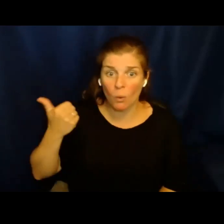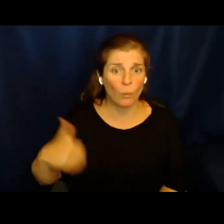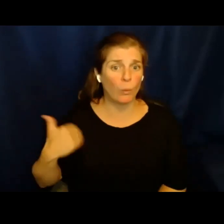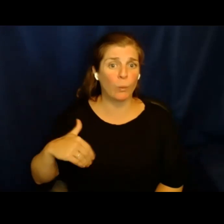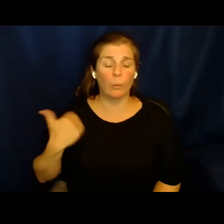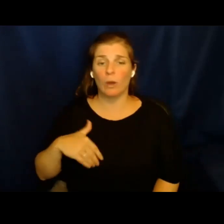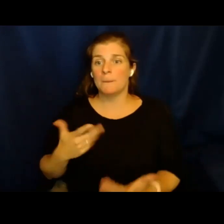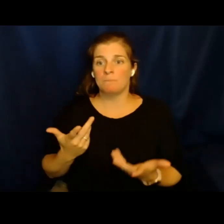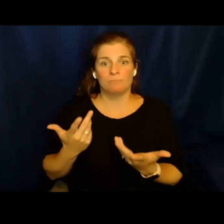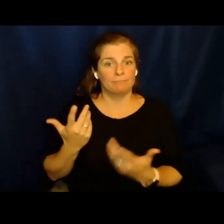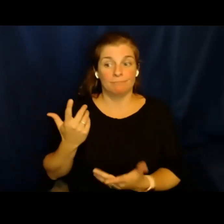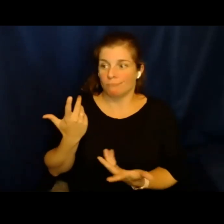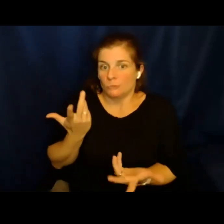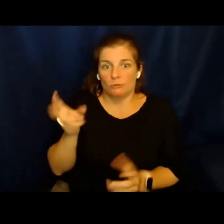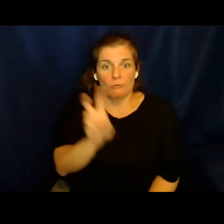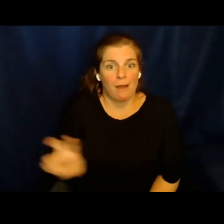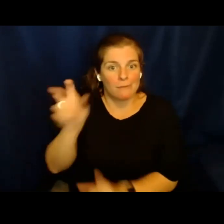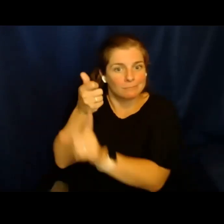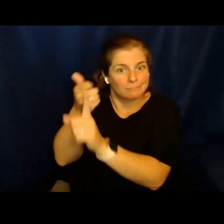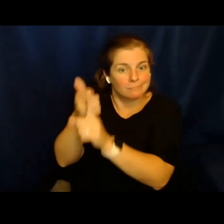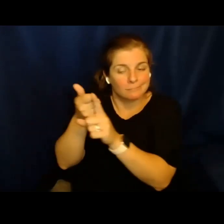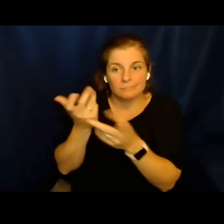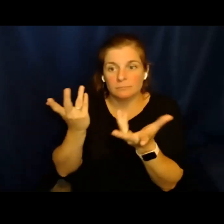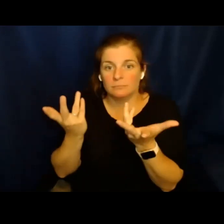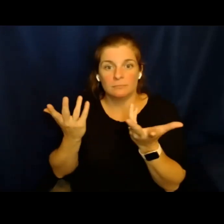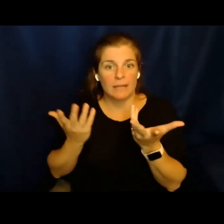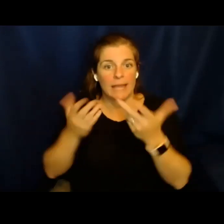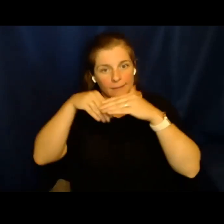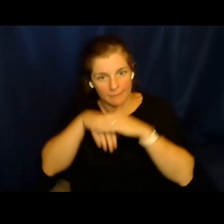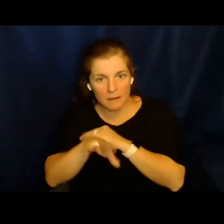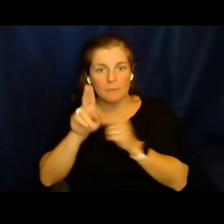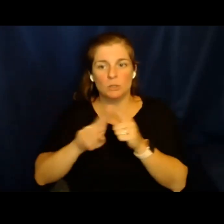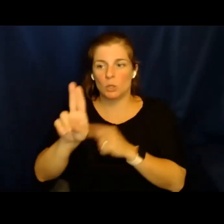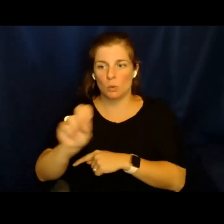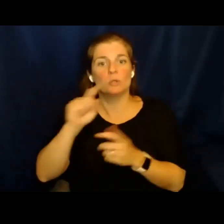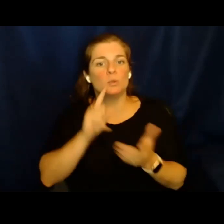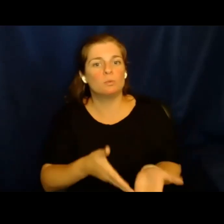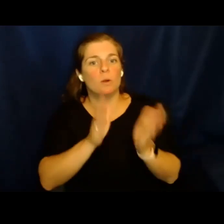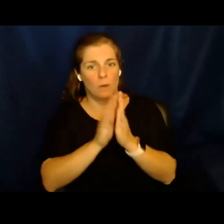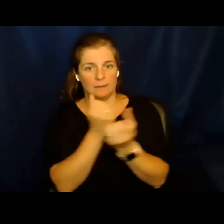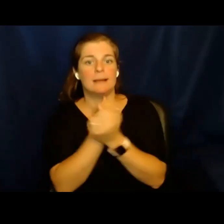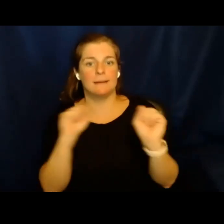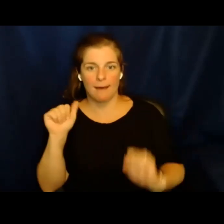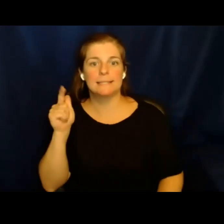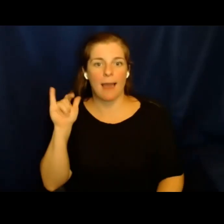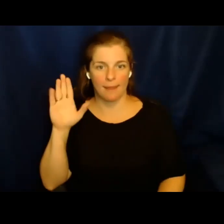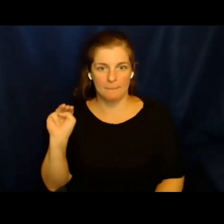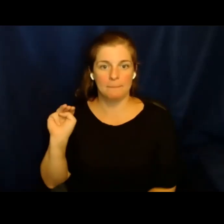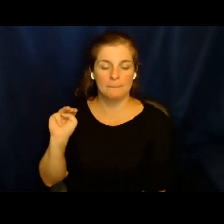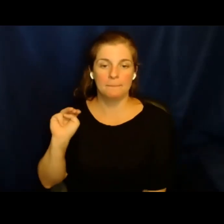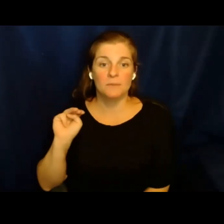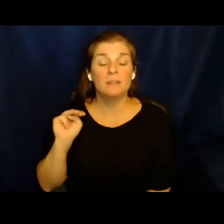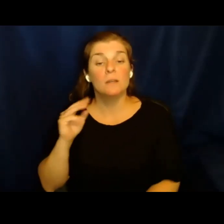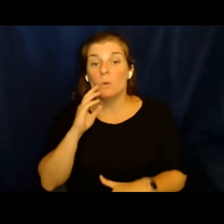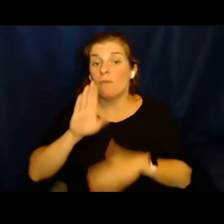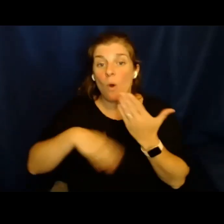de una edad mucho menor que viajan solos y cruzan a los Estados Unidos para pedir asilo.